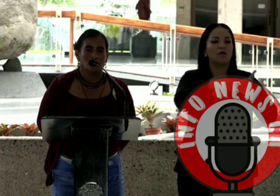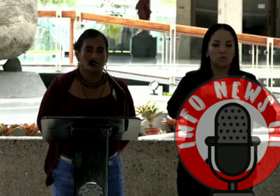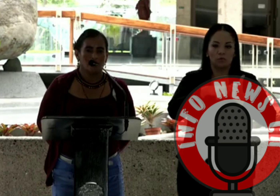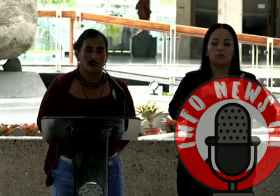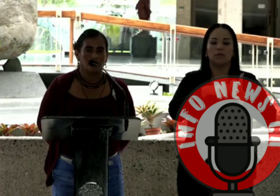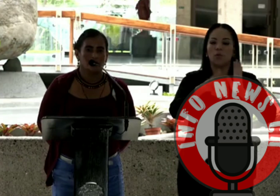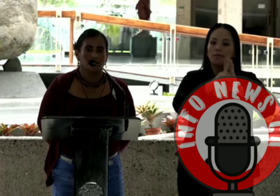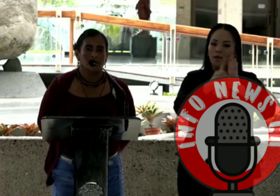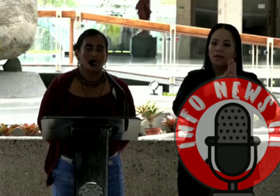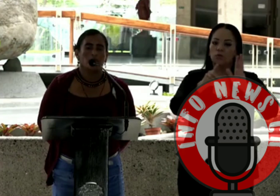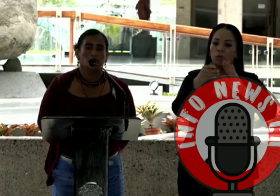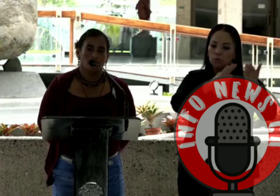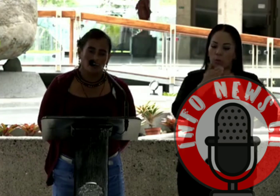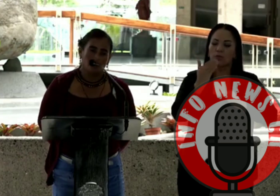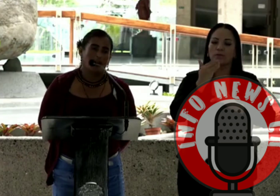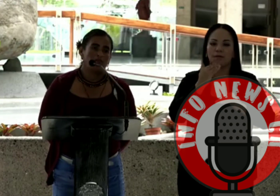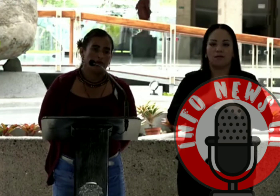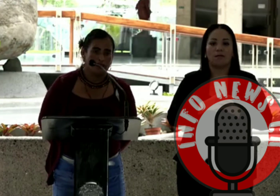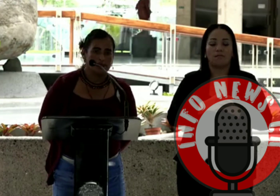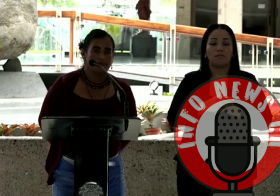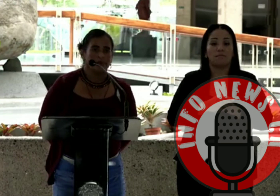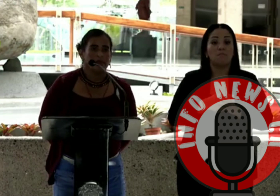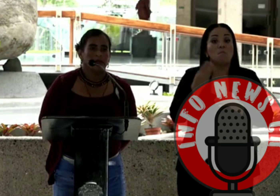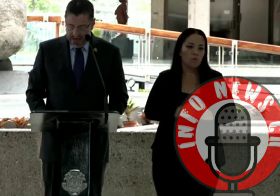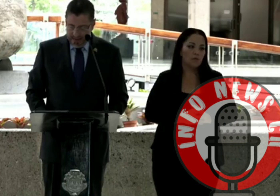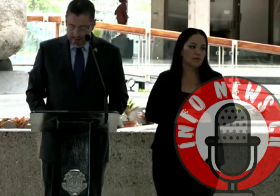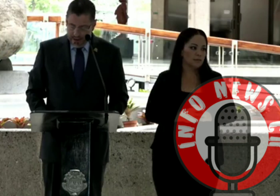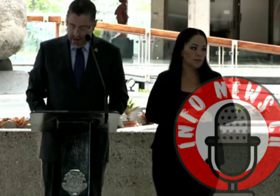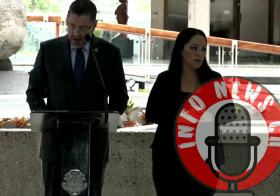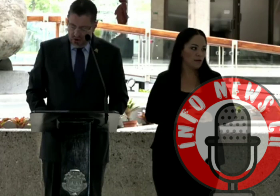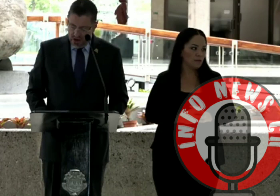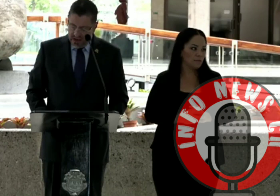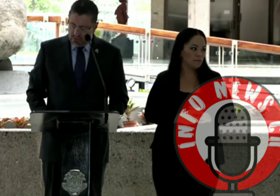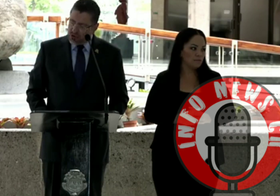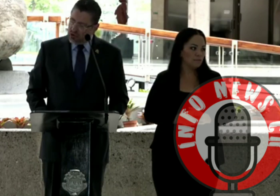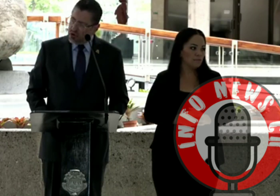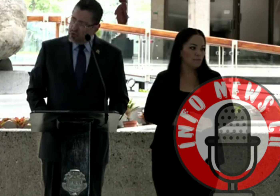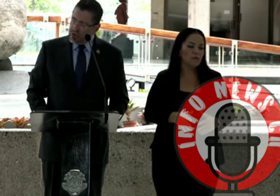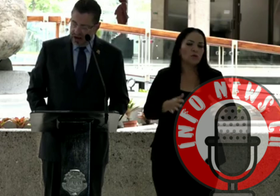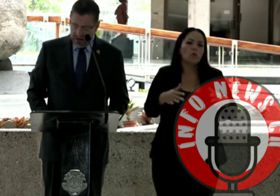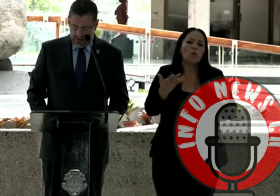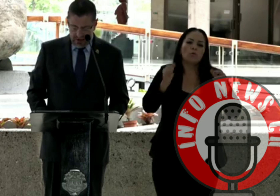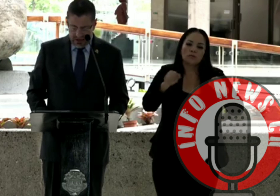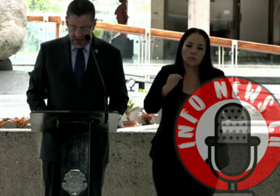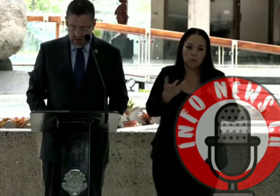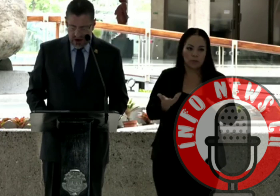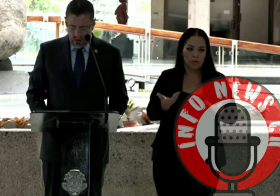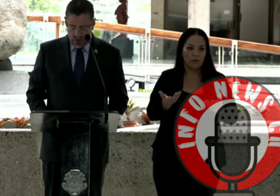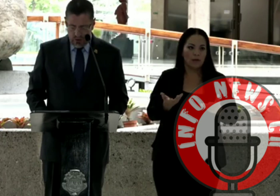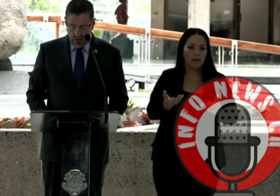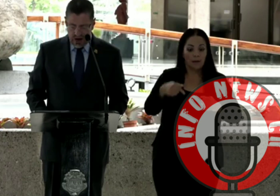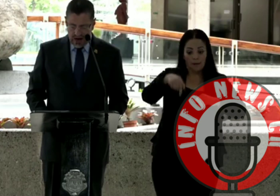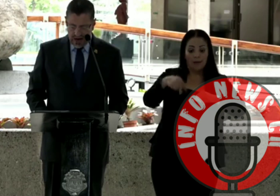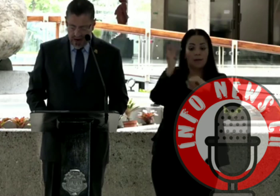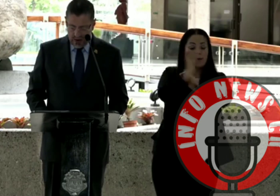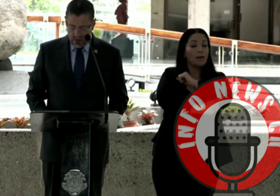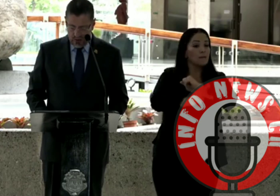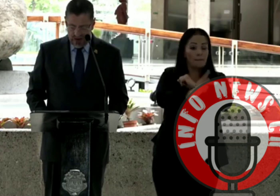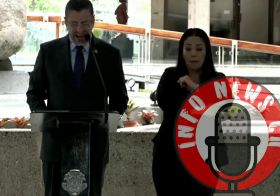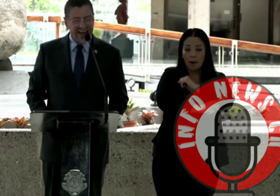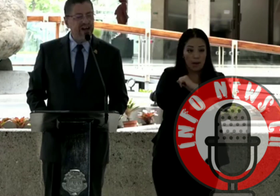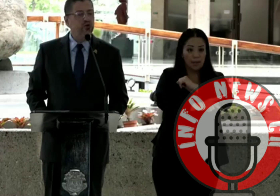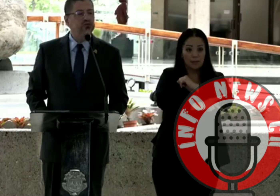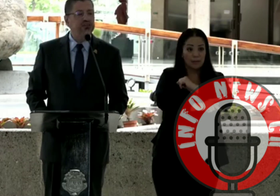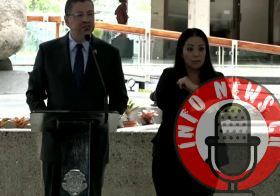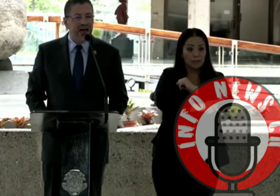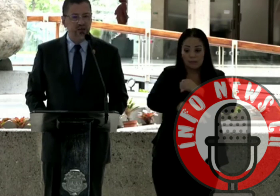de los pueblos indígenas, mucho menos de las mujeres. Que no hayamos como país llevado a cabo,